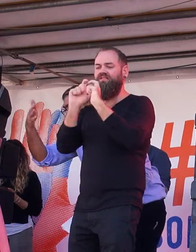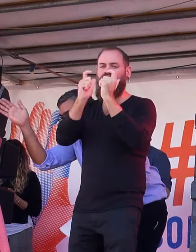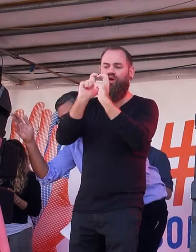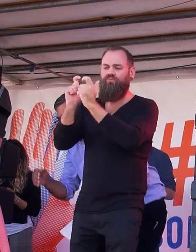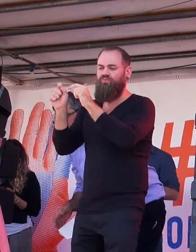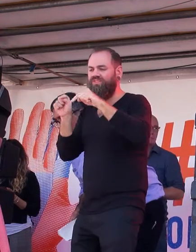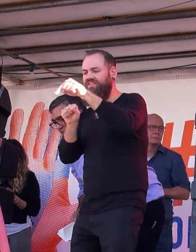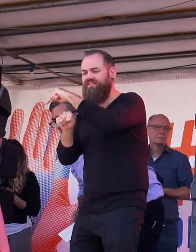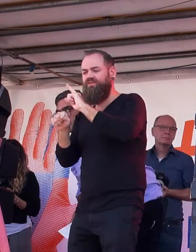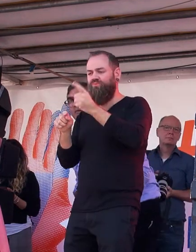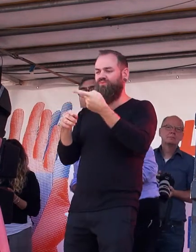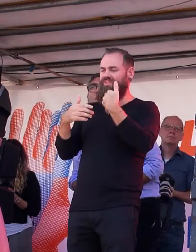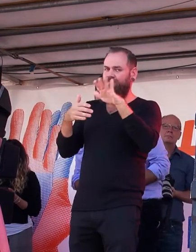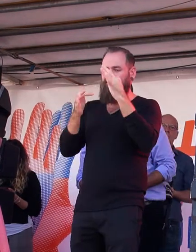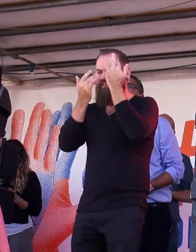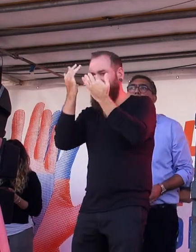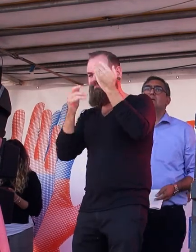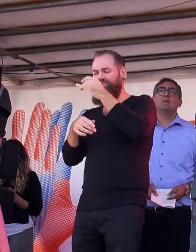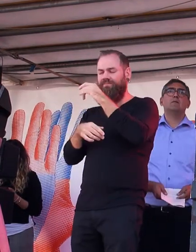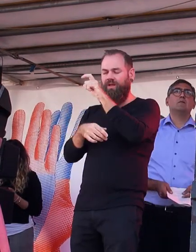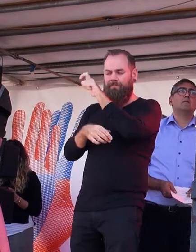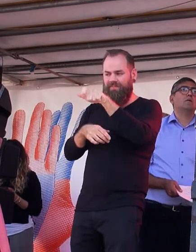gegen die Menschen, liebe Kolleginnen und Kollegen.